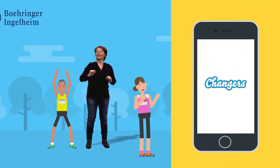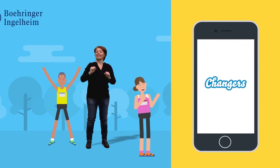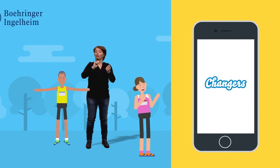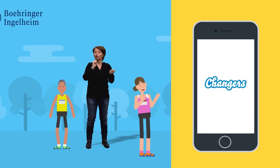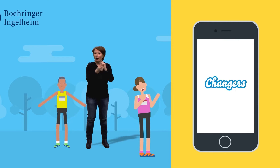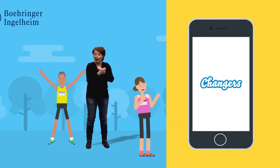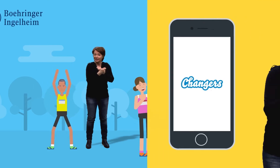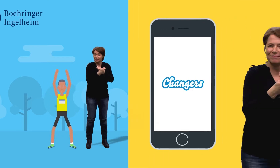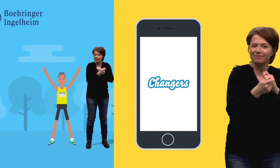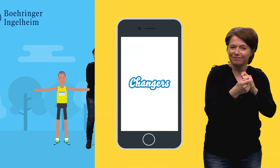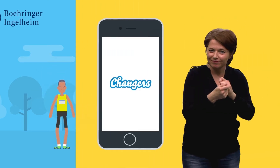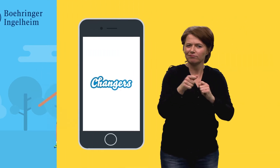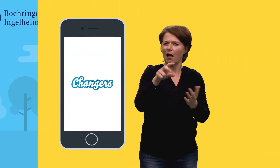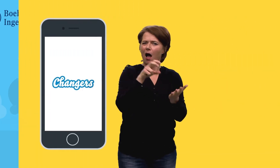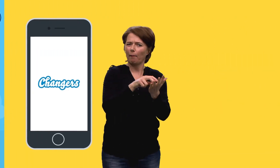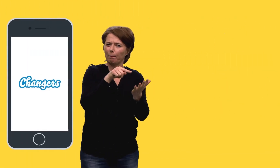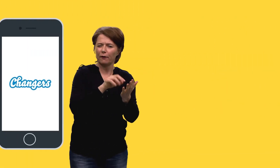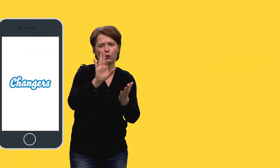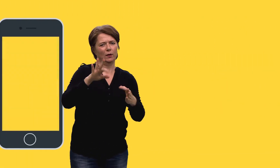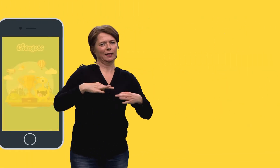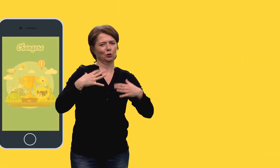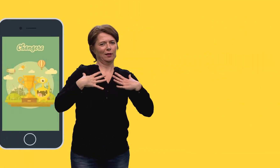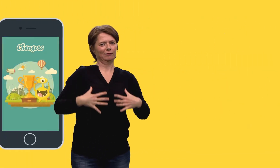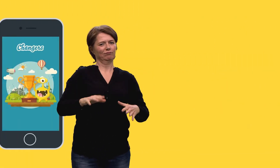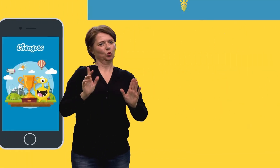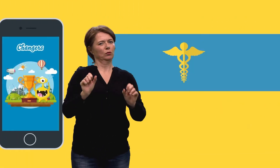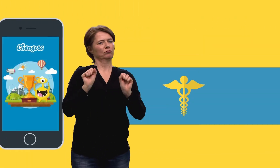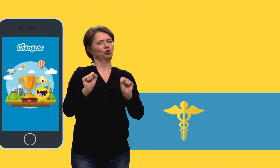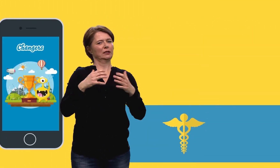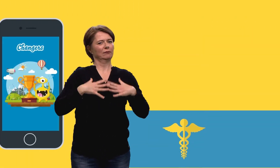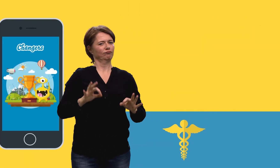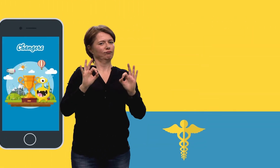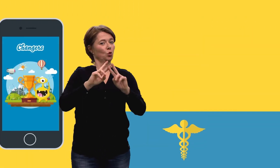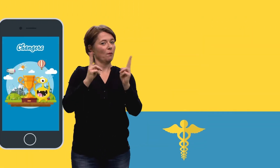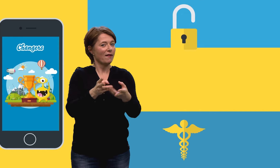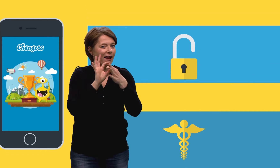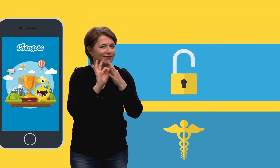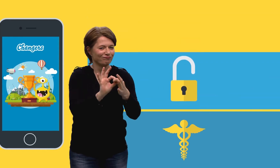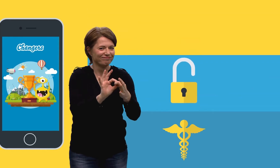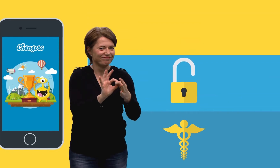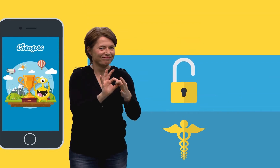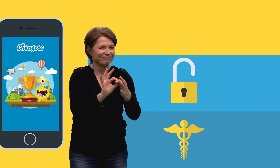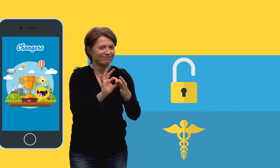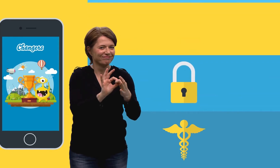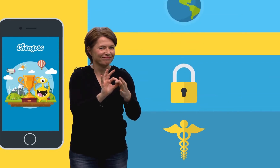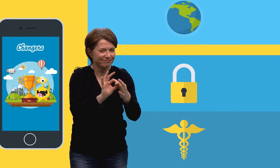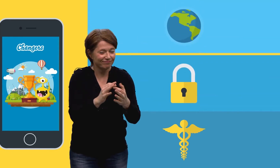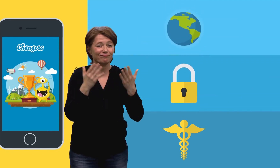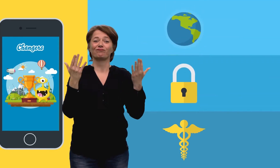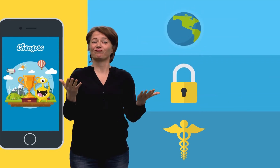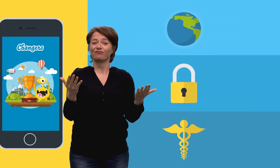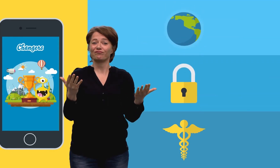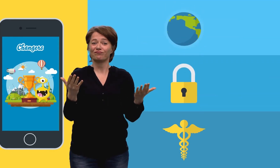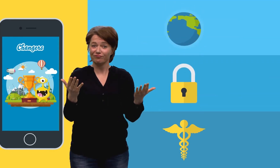CHANGERS. Unterstützt von unserer praktischen App tun Sie etwas für Ihre Gesundheit, mehr Sicherheit und unsere Umwelt.